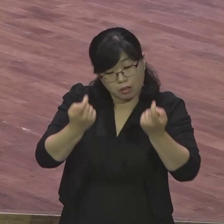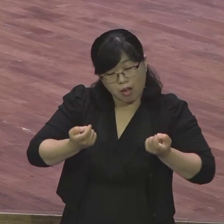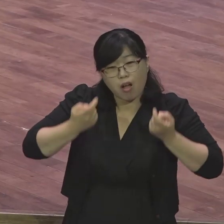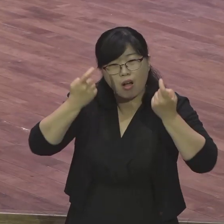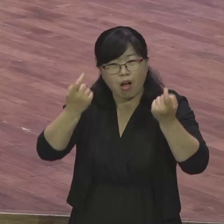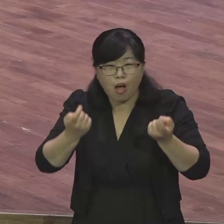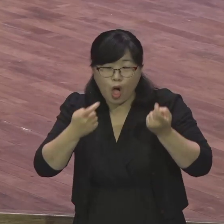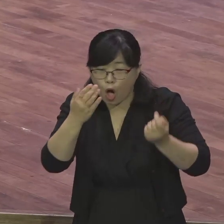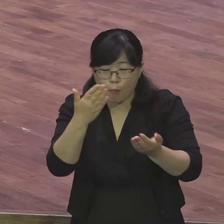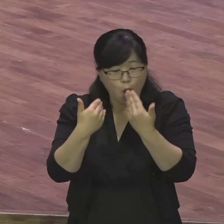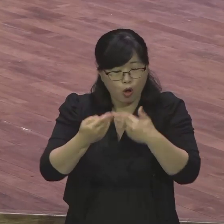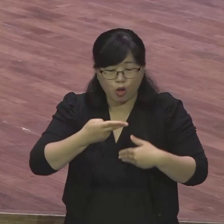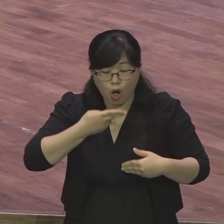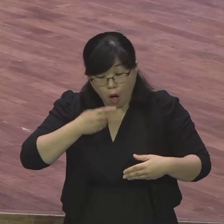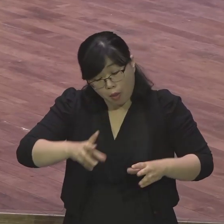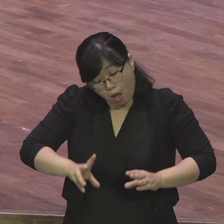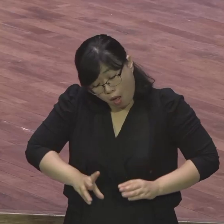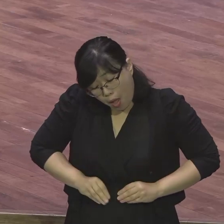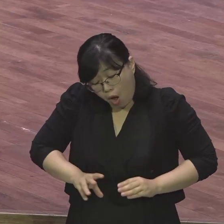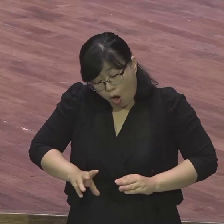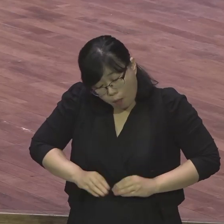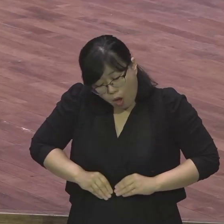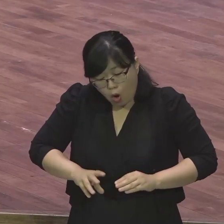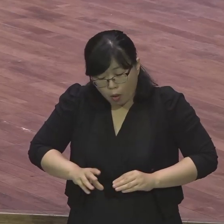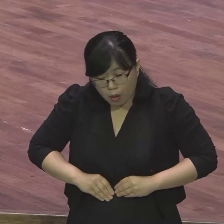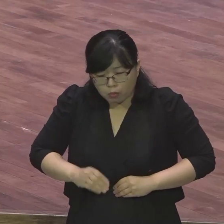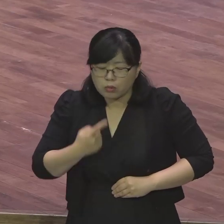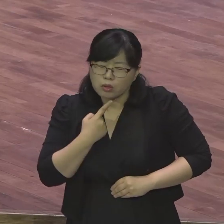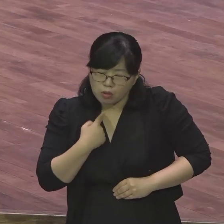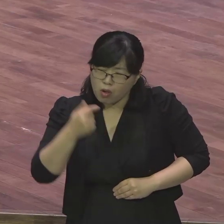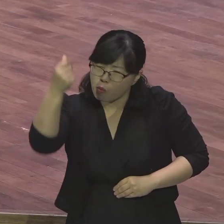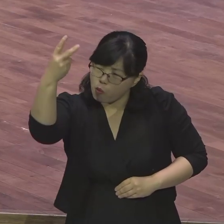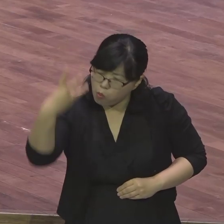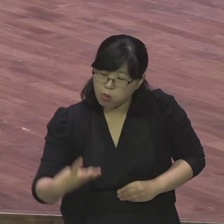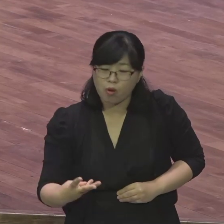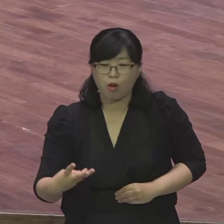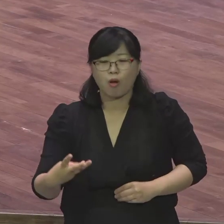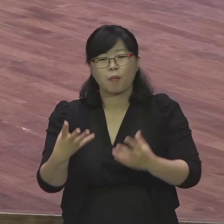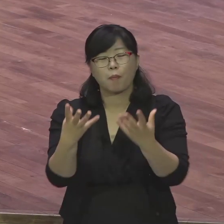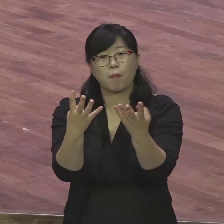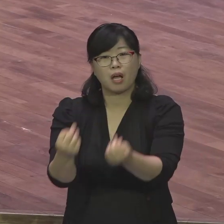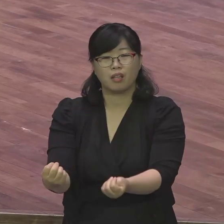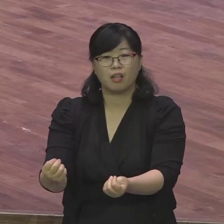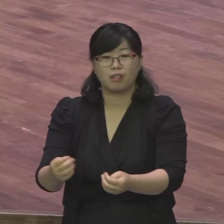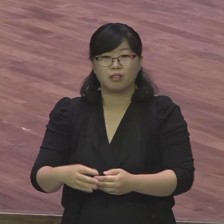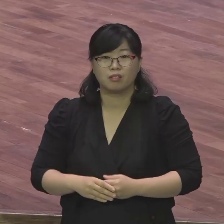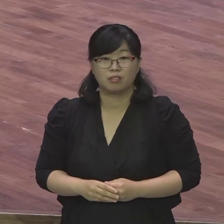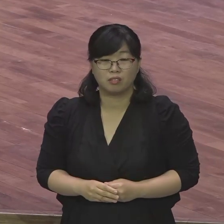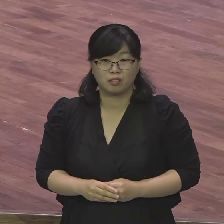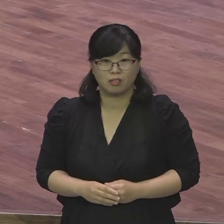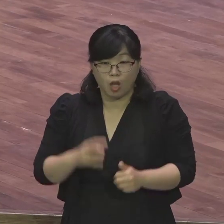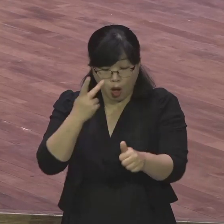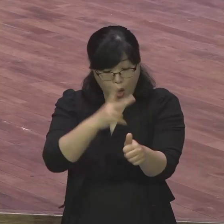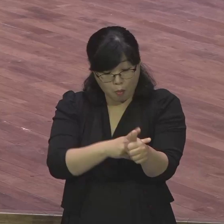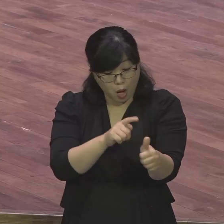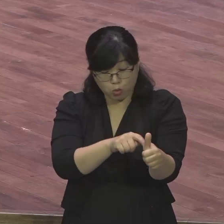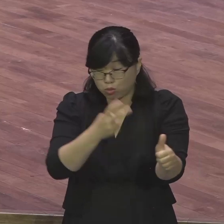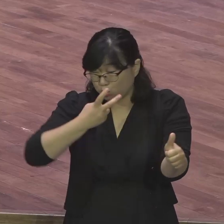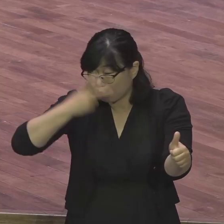그야말로 그 고통 말할 수 없어. 예수 믿는 거 하나 때문에 아니 능력이 없어 그렇다면 더러우라 하지만 예수